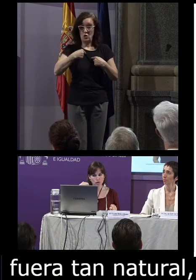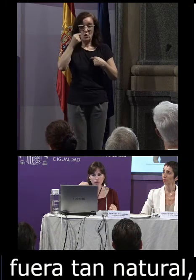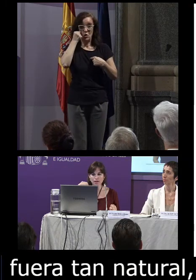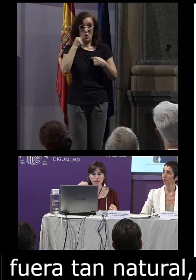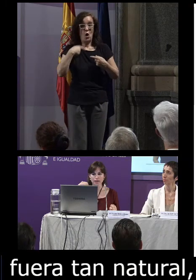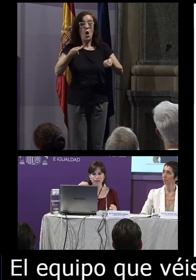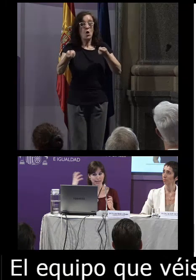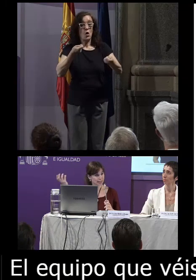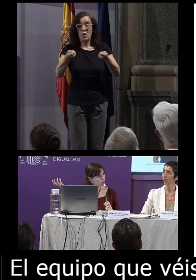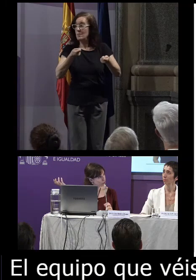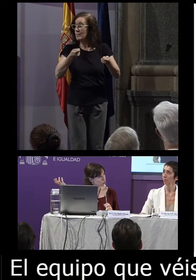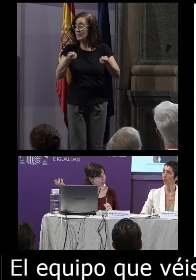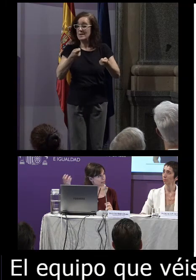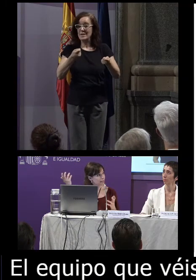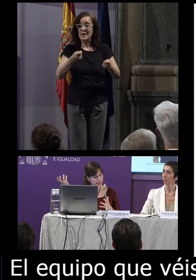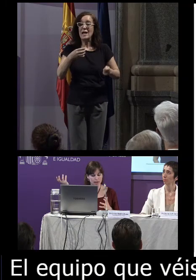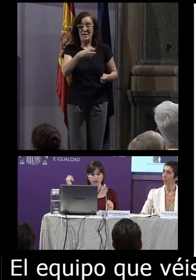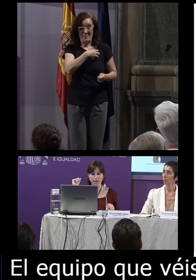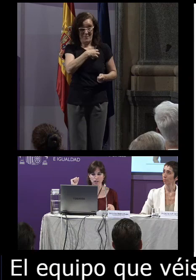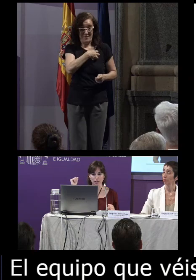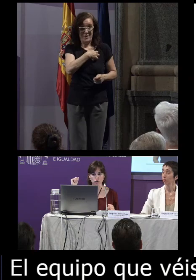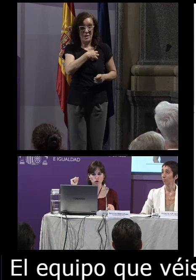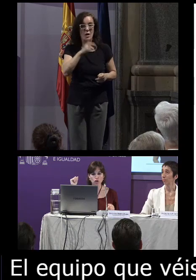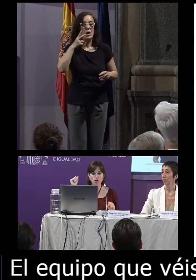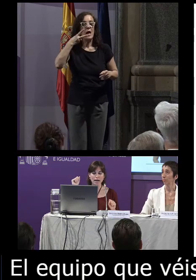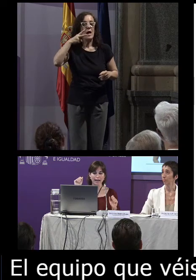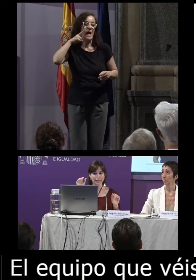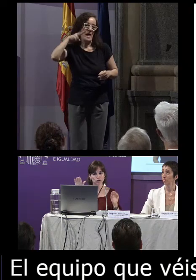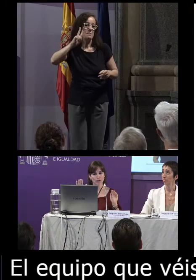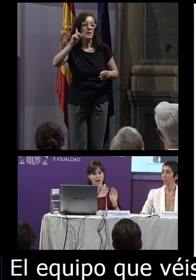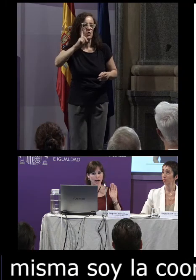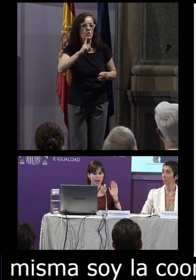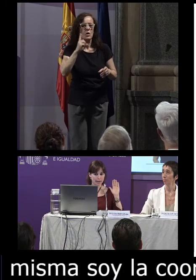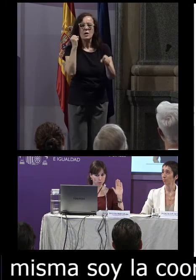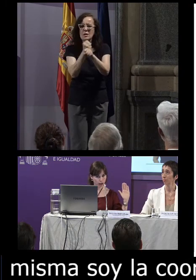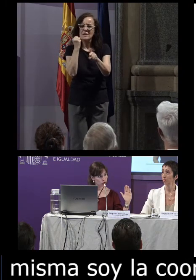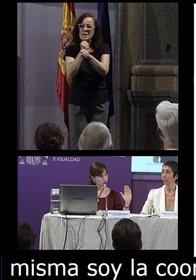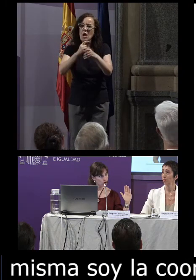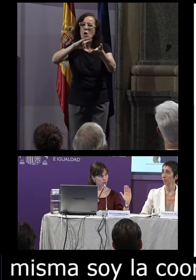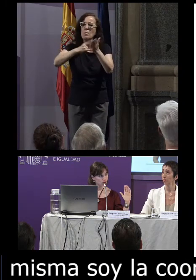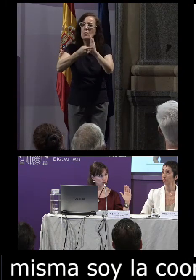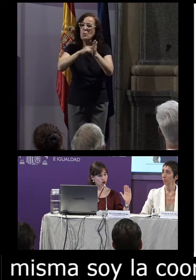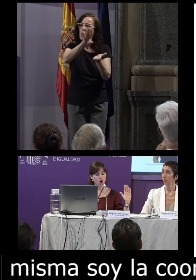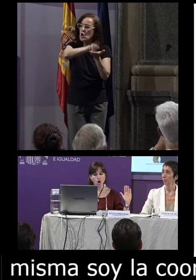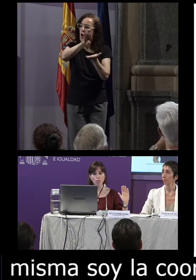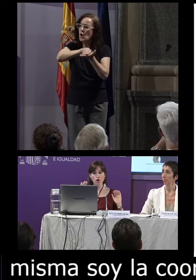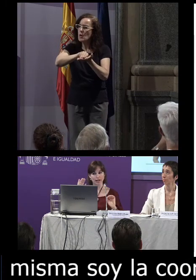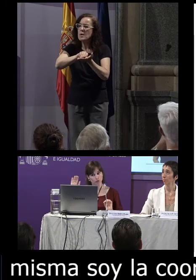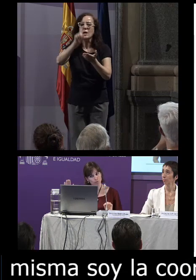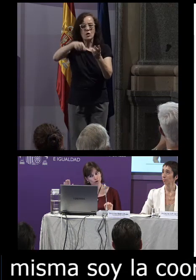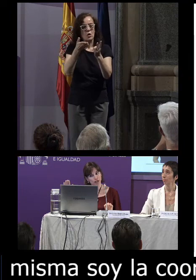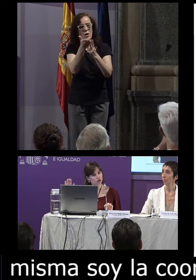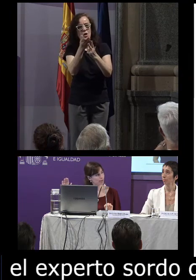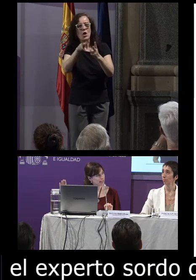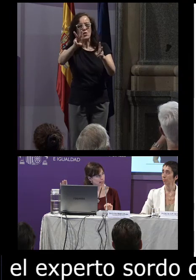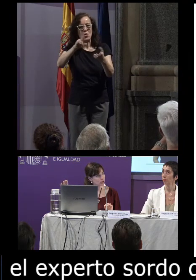coordinadora Santiago Frigola es el experto sordo que tanto trabaja en el proyecto de corpus como en el